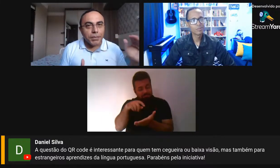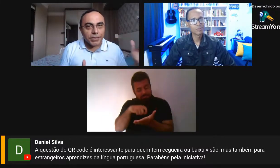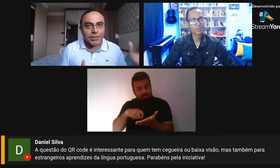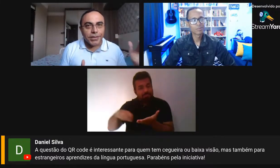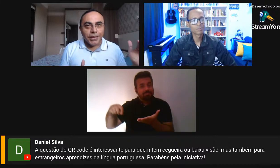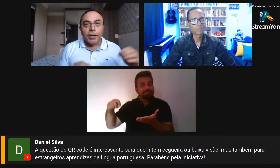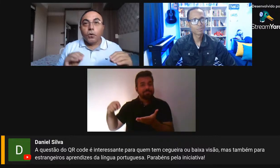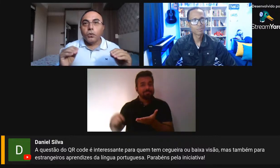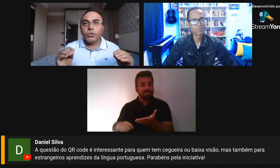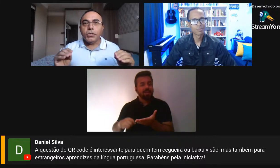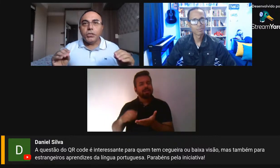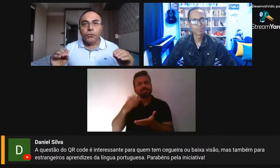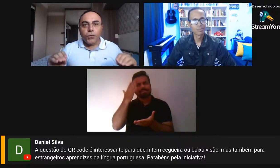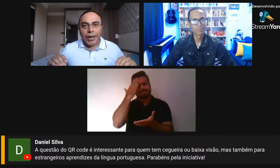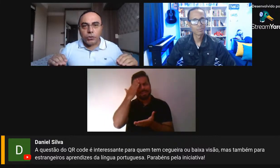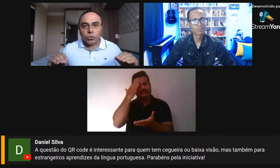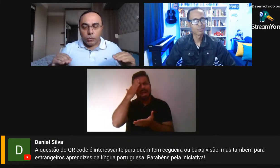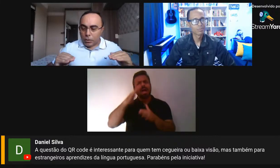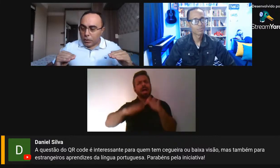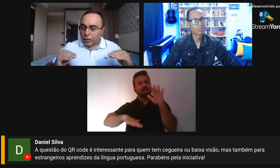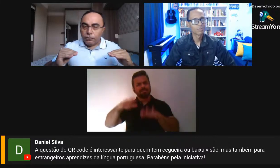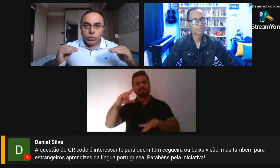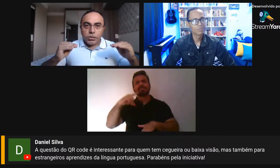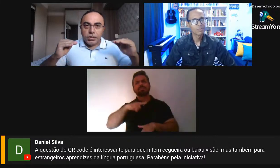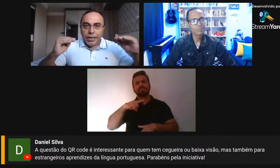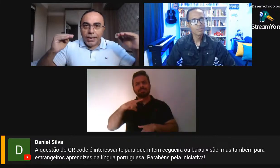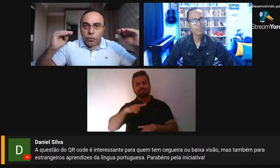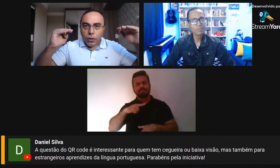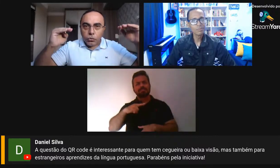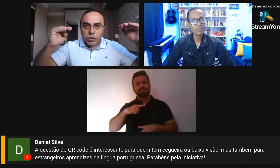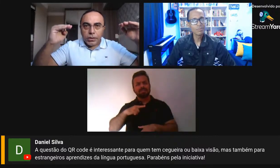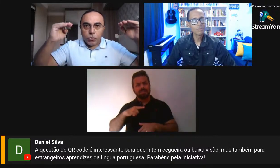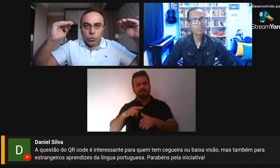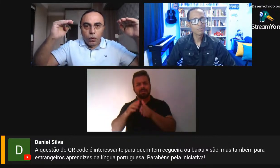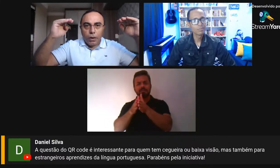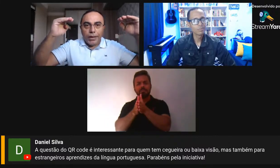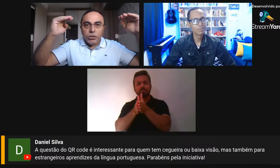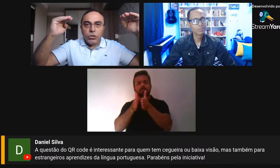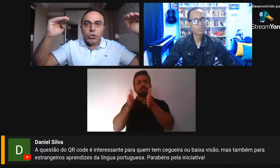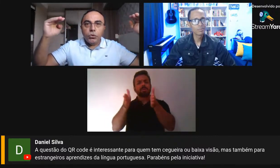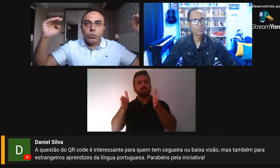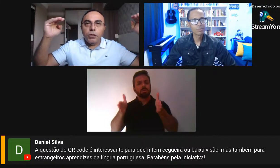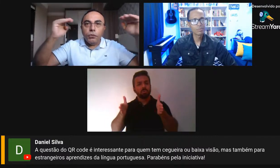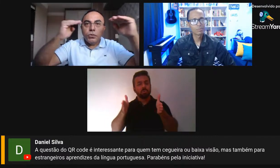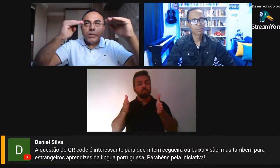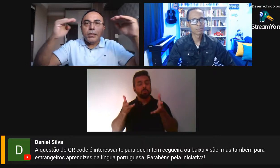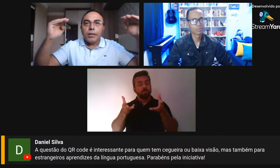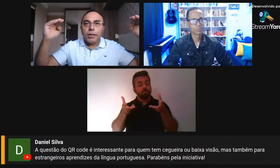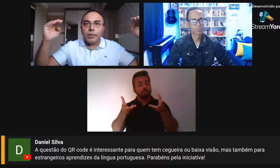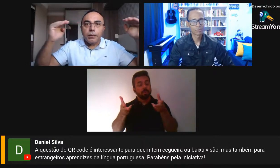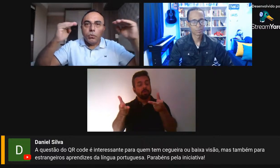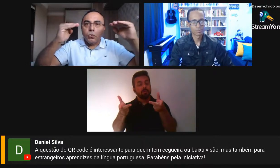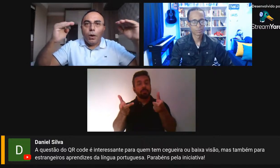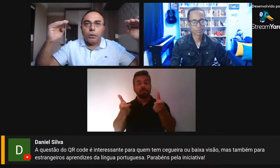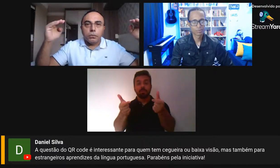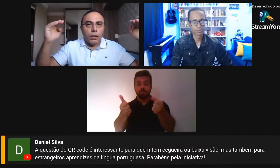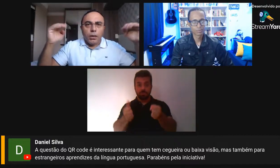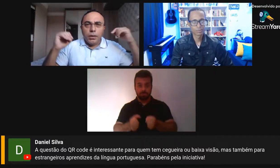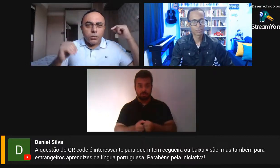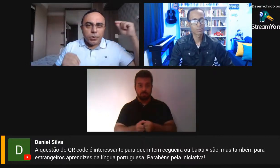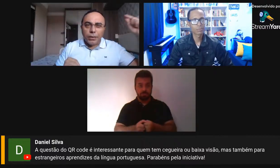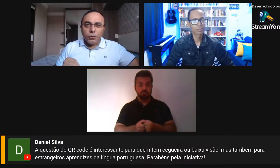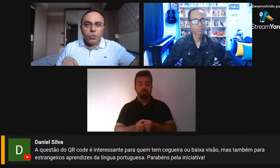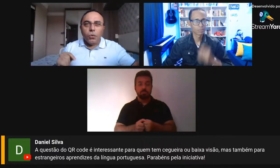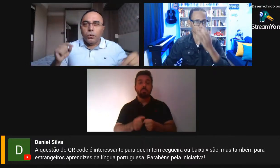sublimes, onde, de fato, você, enquanto escritor, atingiu um nível de excelência muito alto.